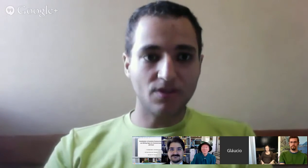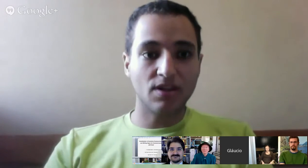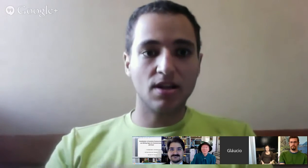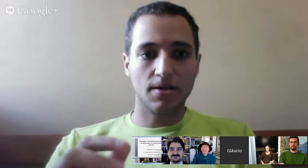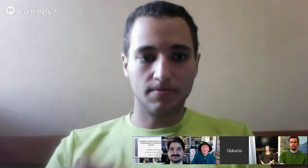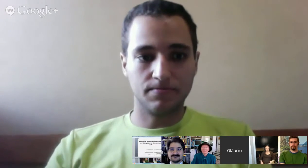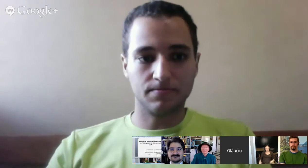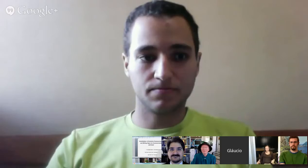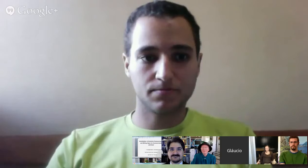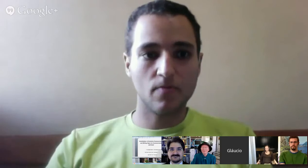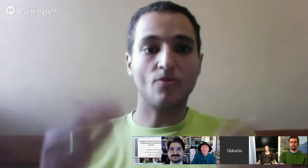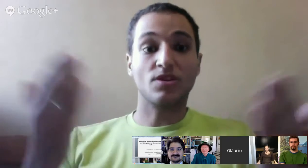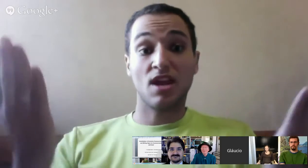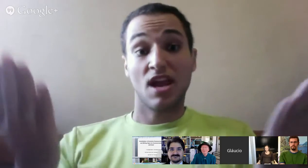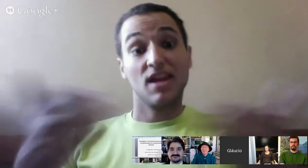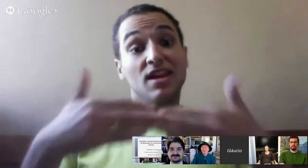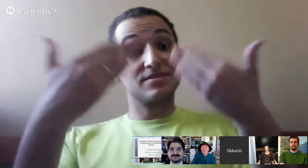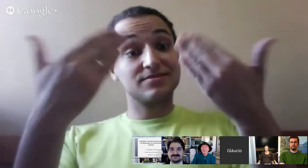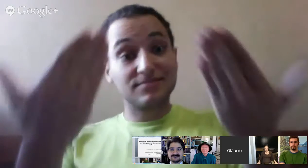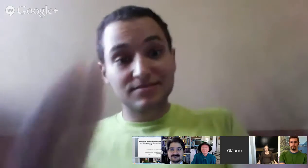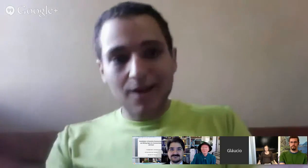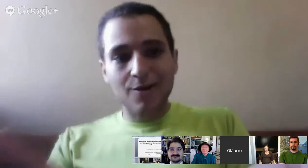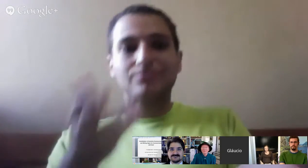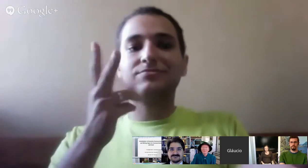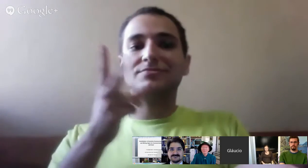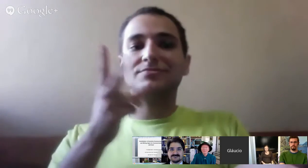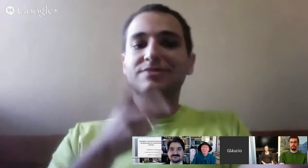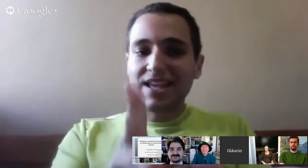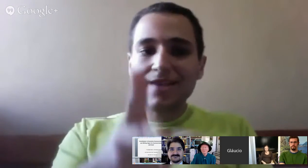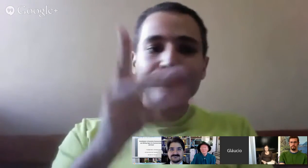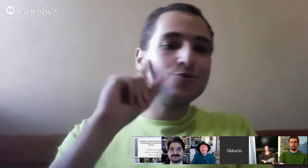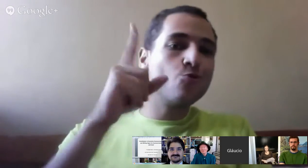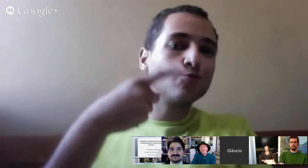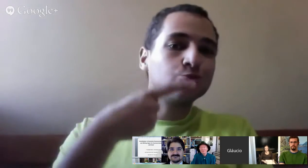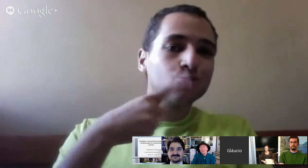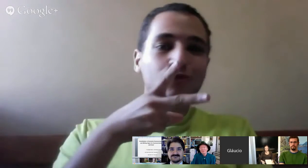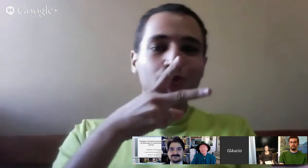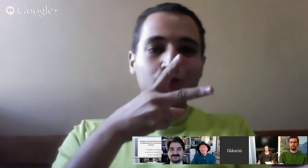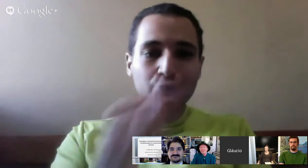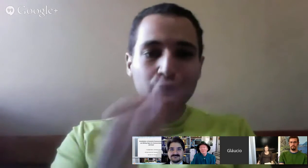eficaz entre o surdo hospitalizado e os profissionais envolvidos.